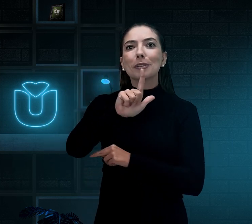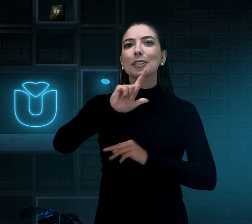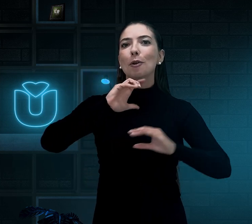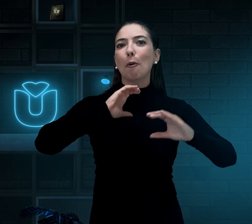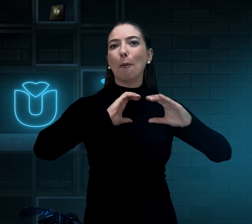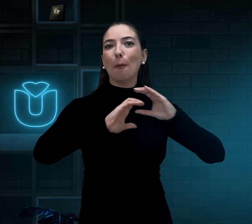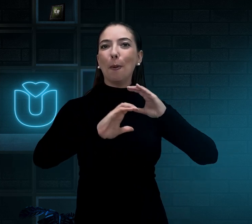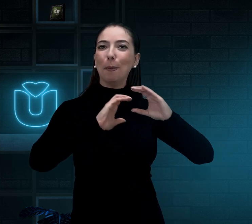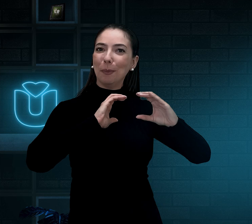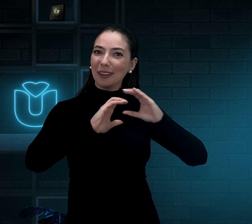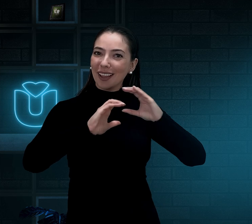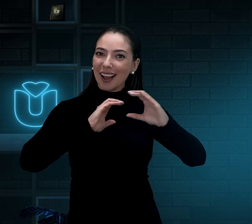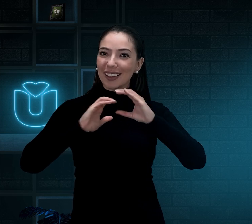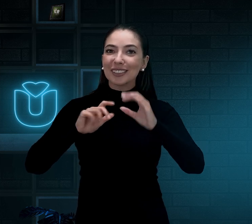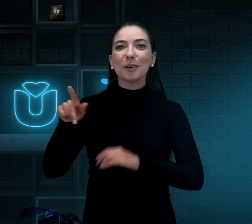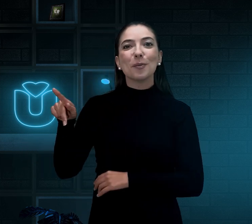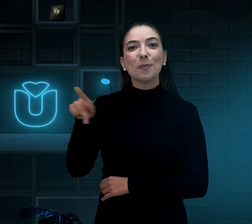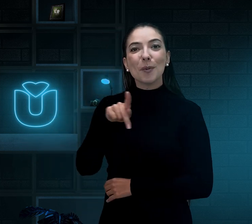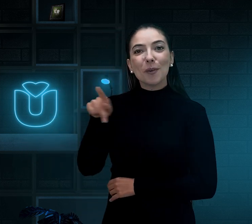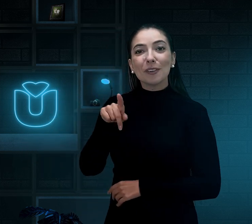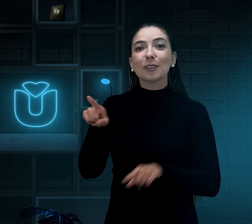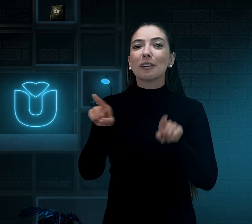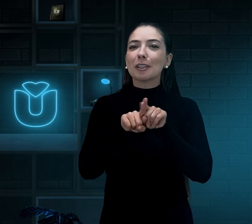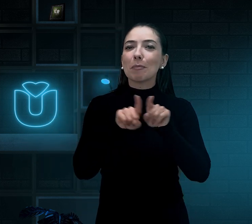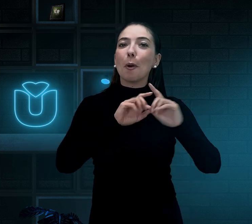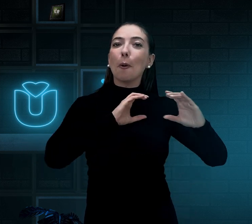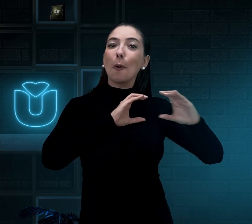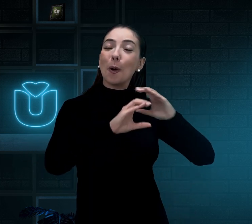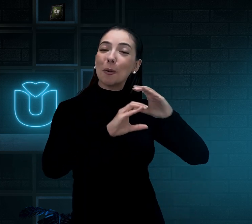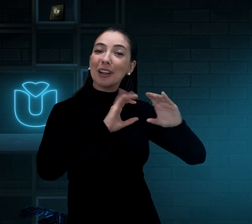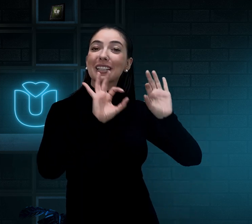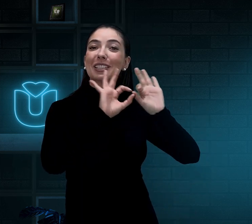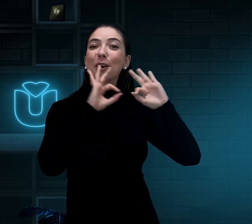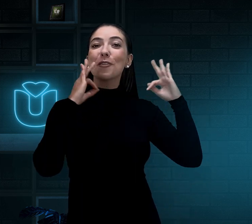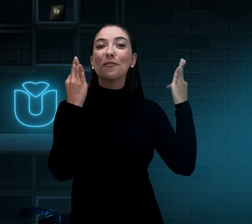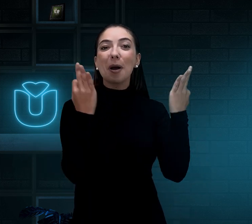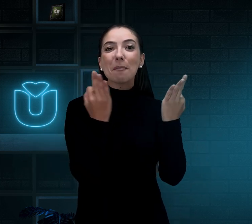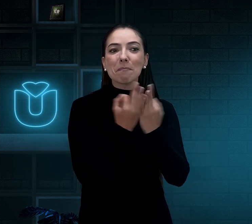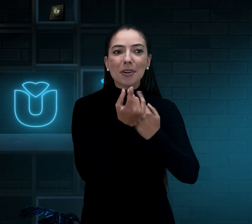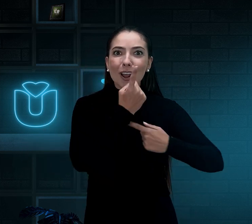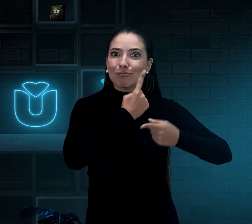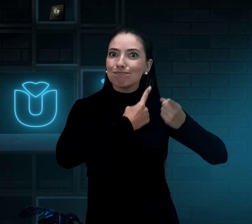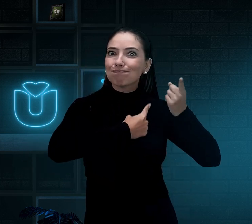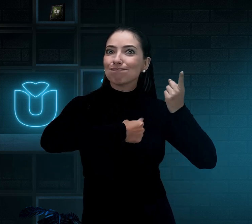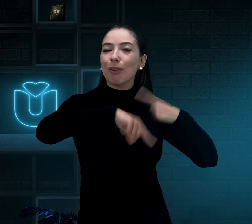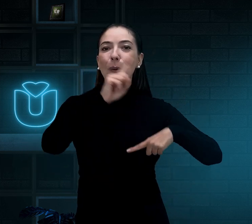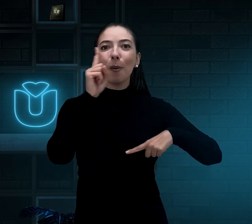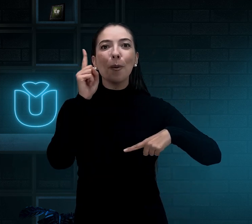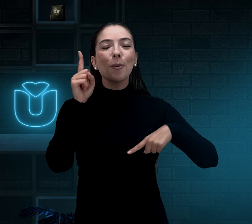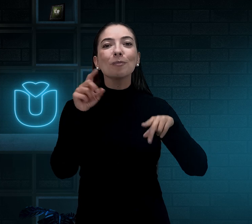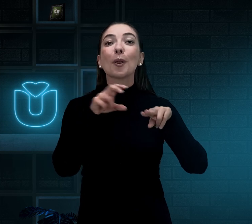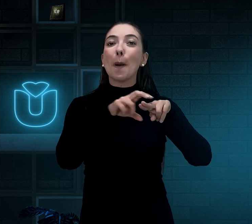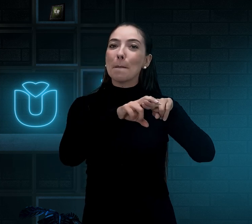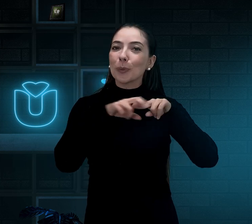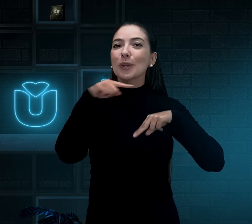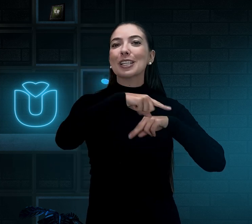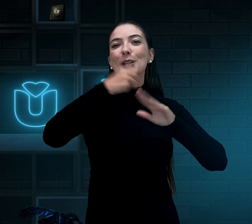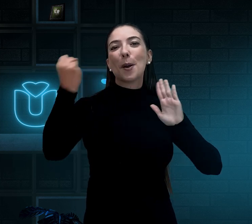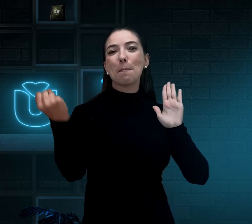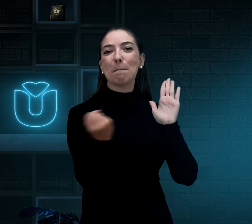E conseguiu desenvolver uma comunicação com a professora e também com a família. Mudou totalmente a vida da Ellen